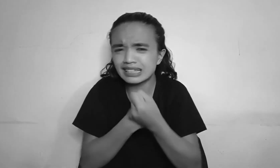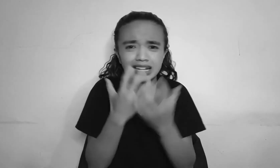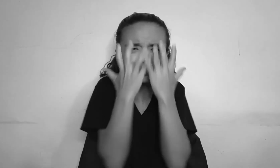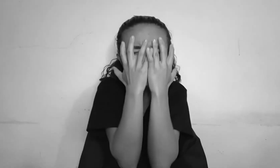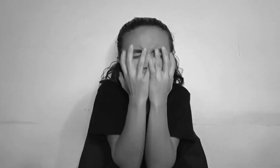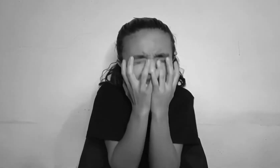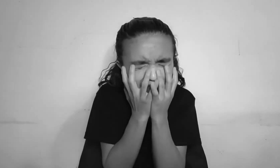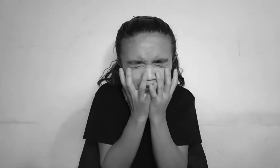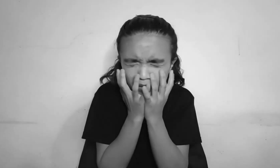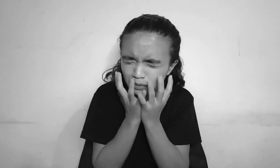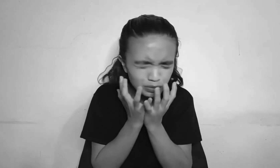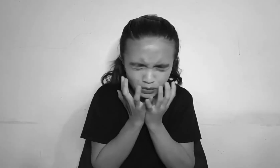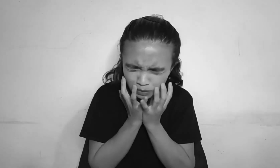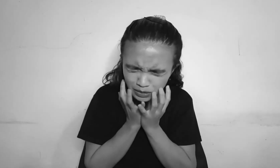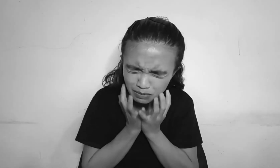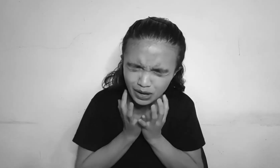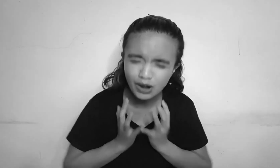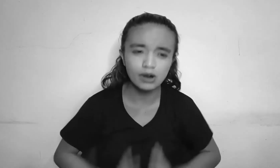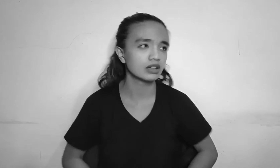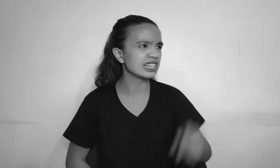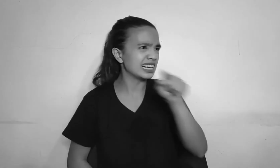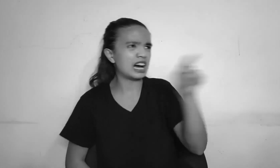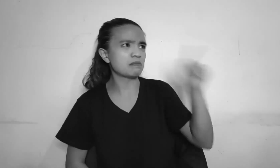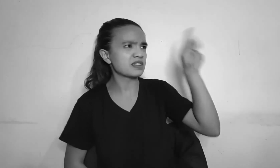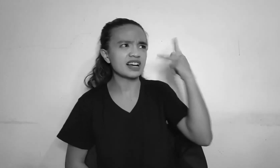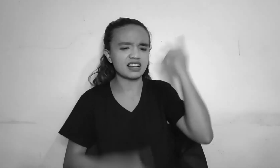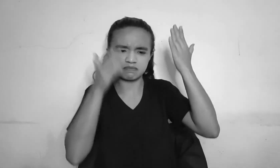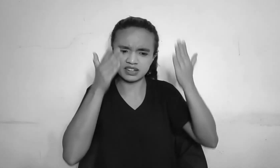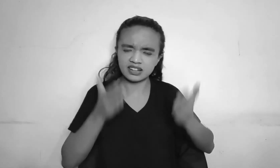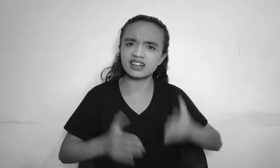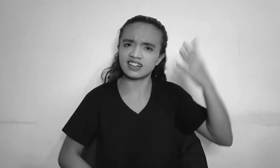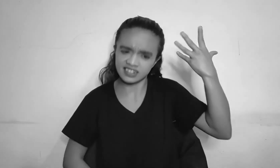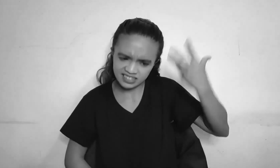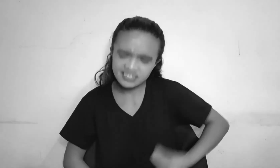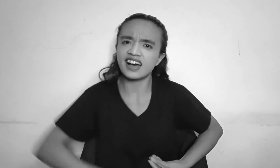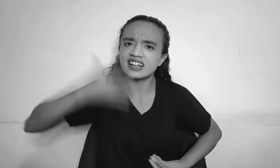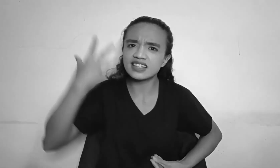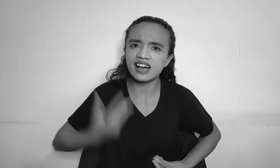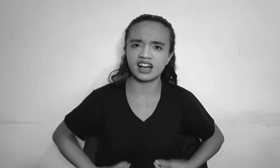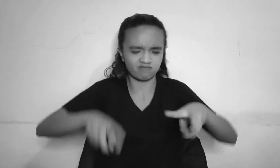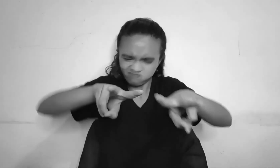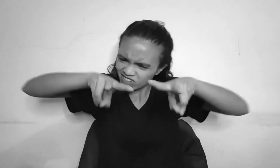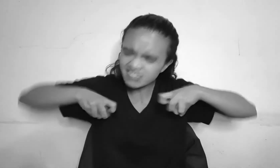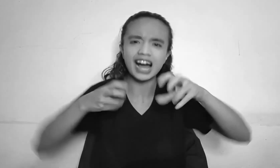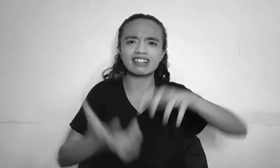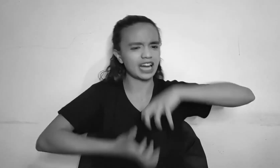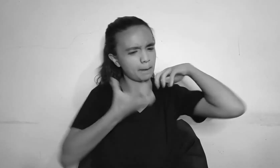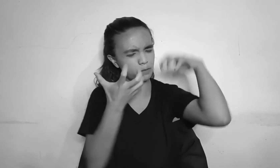mga puso